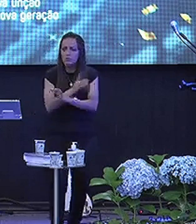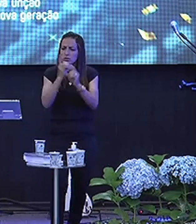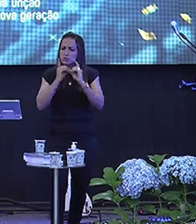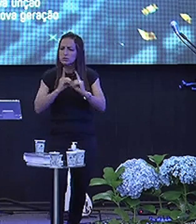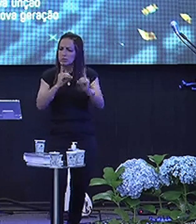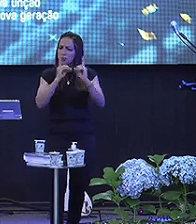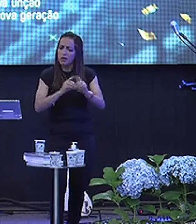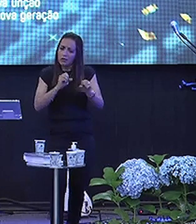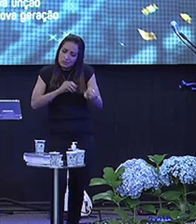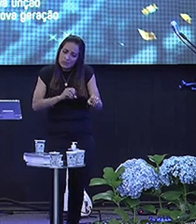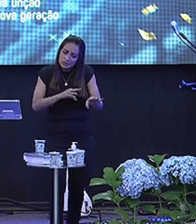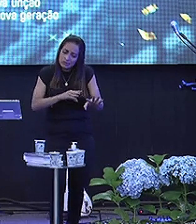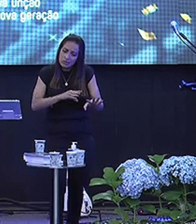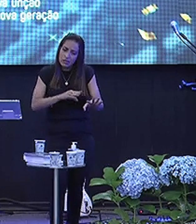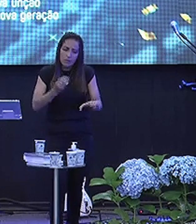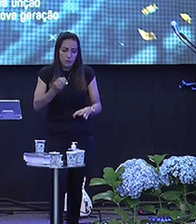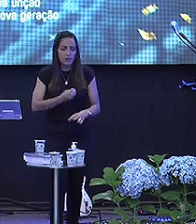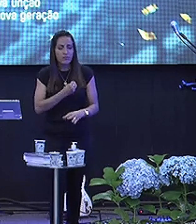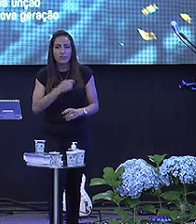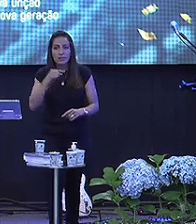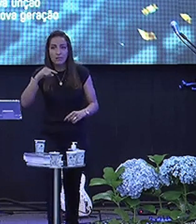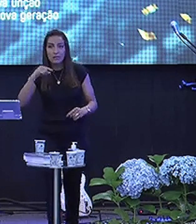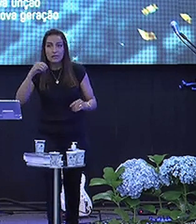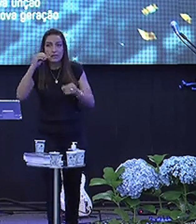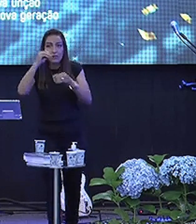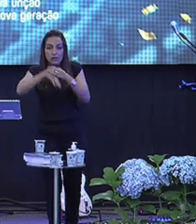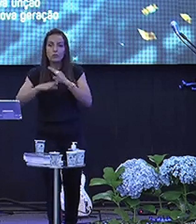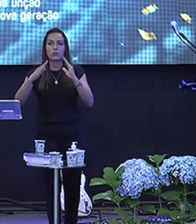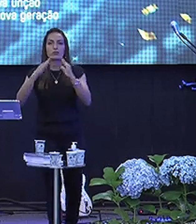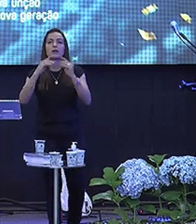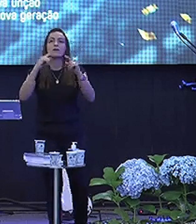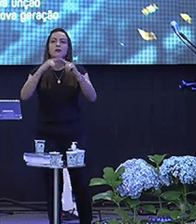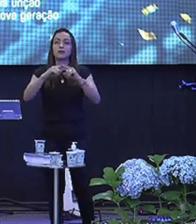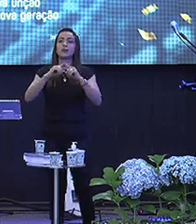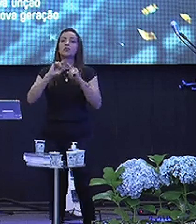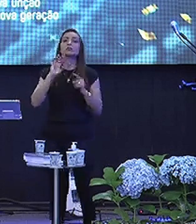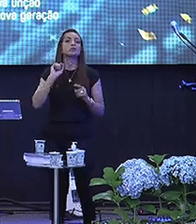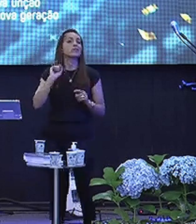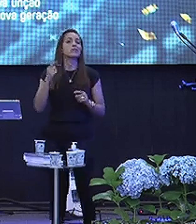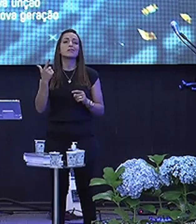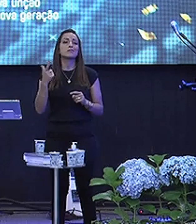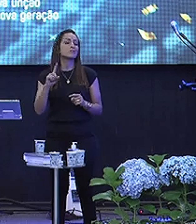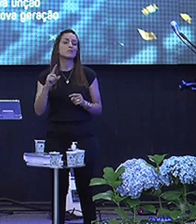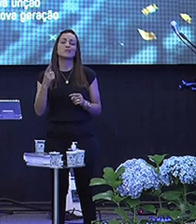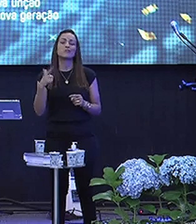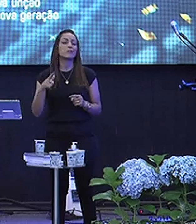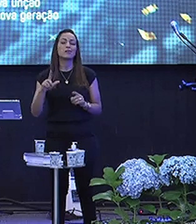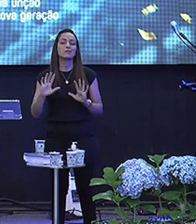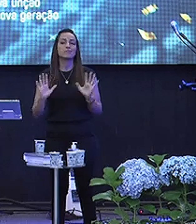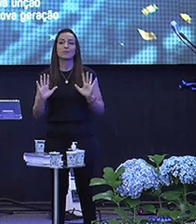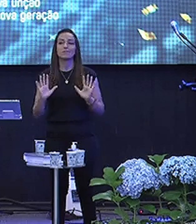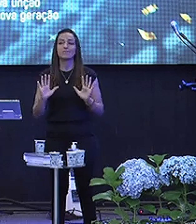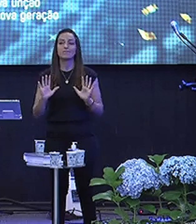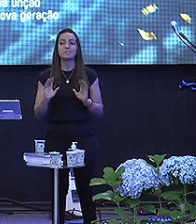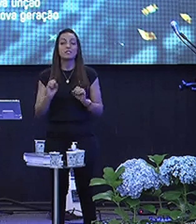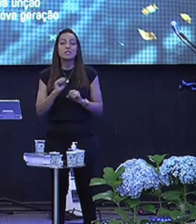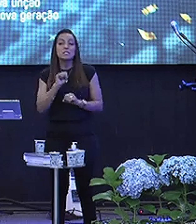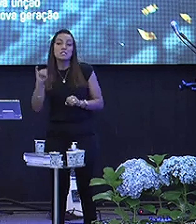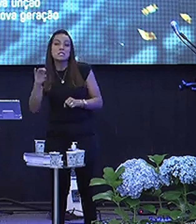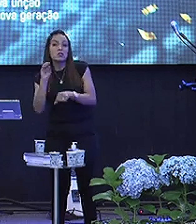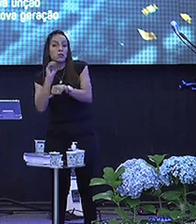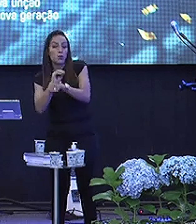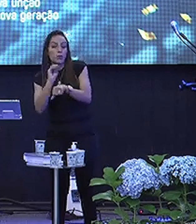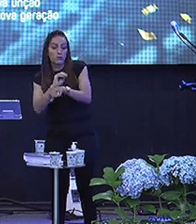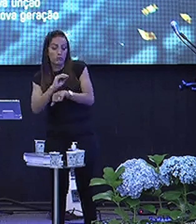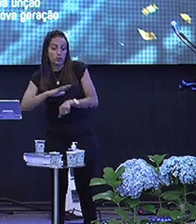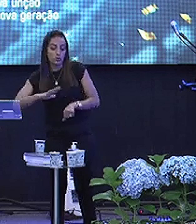questão De sobrevivência Na igreja Só que não é assim Meu irmão Não cuidar De uma